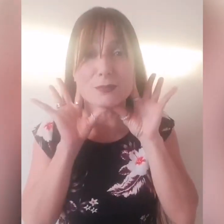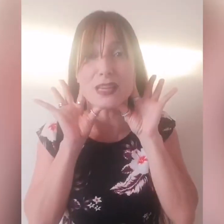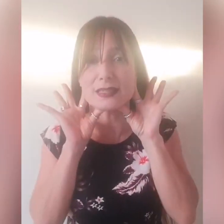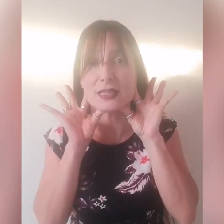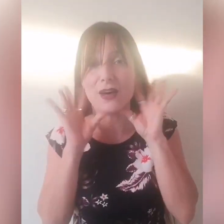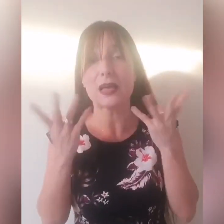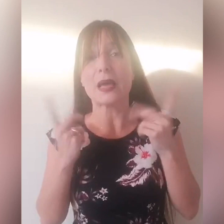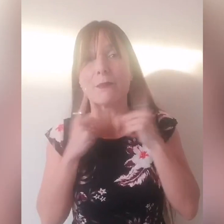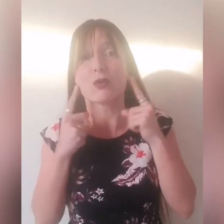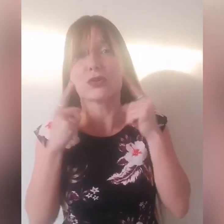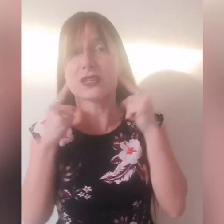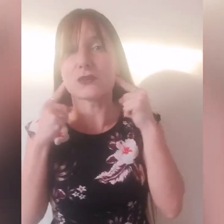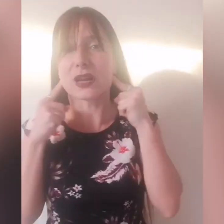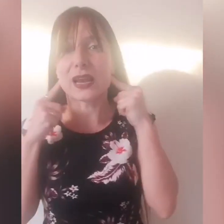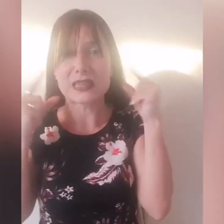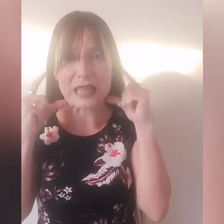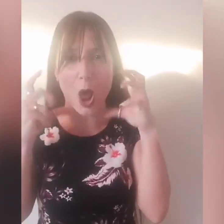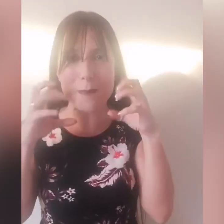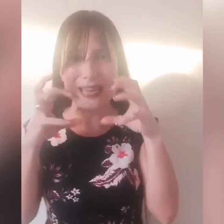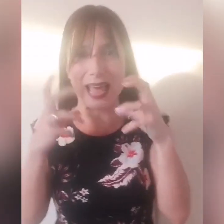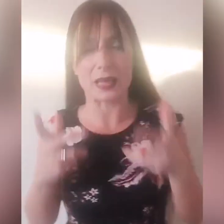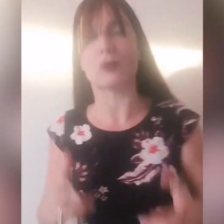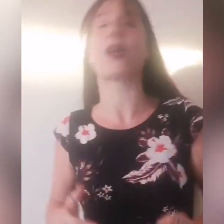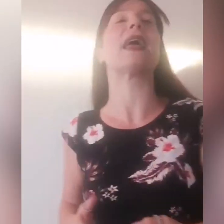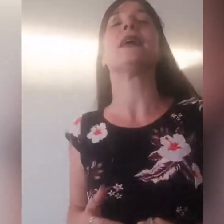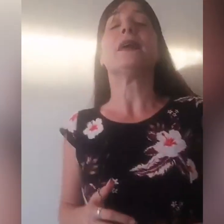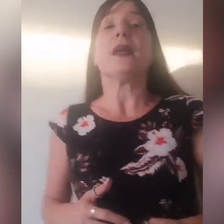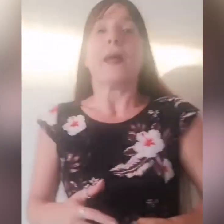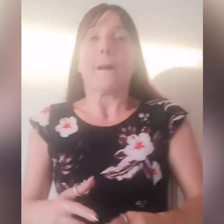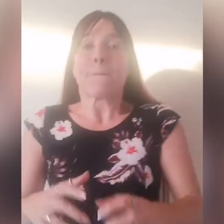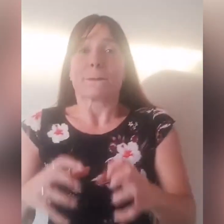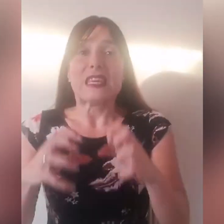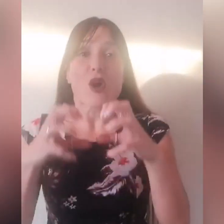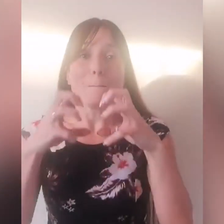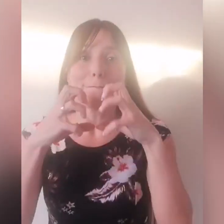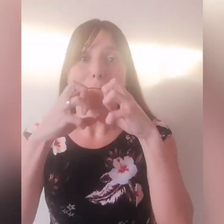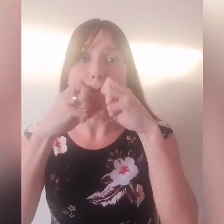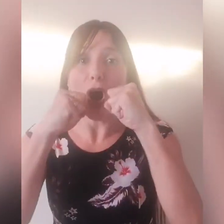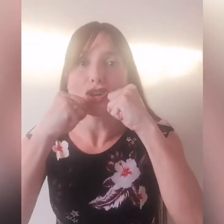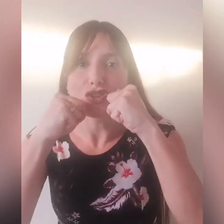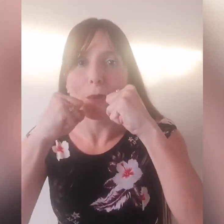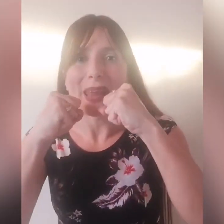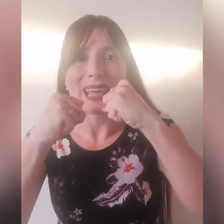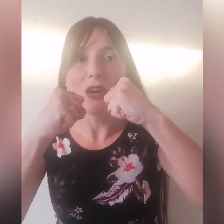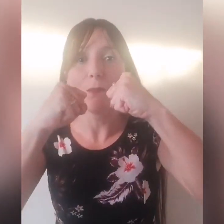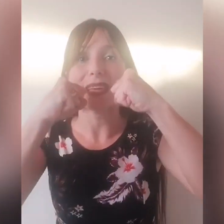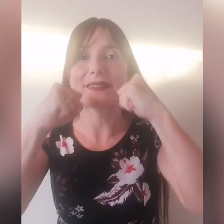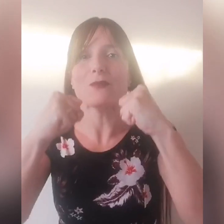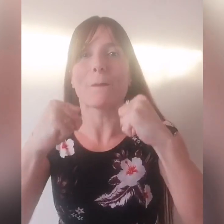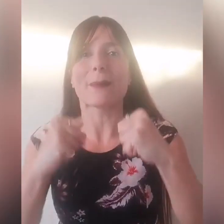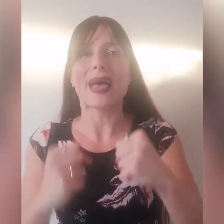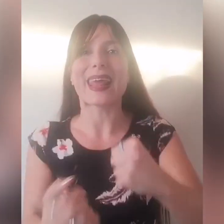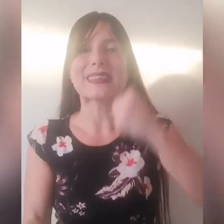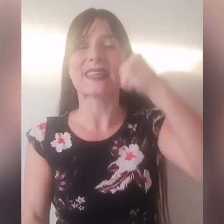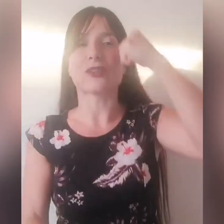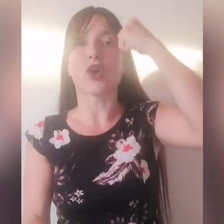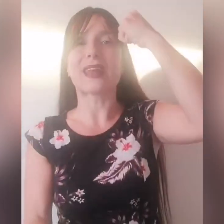espressiva per un motivo nella vita, no? Perché, ok, io morso perché l'obiettivo per me era essere donna